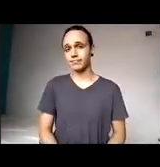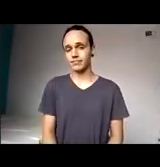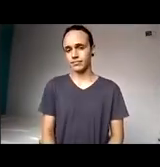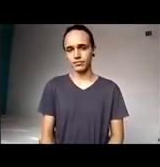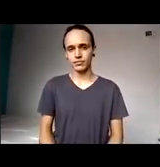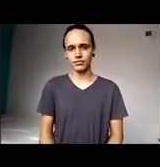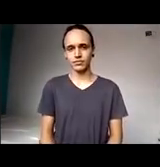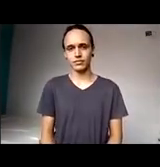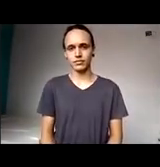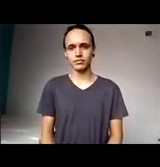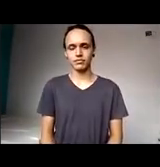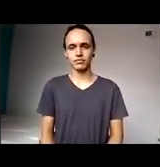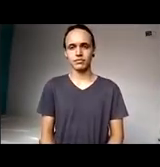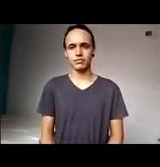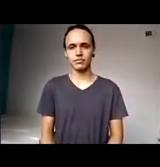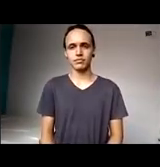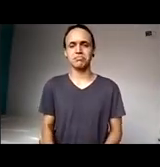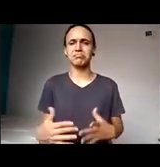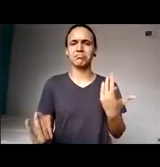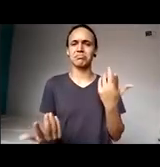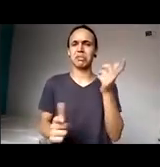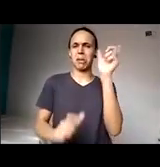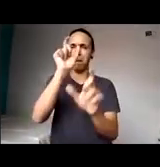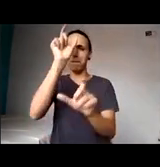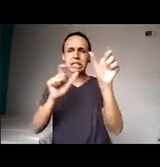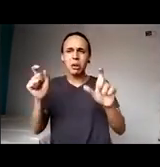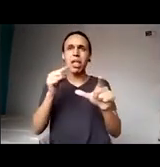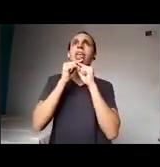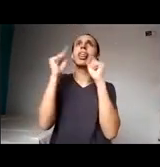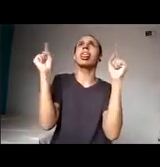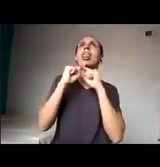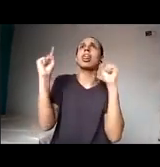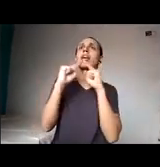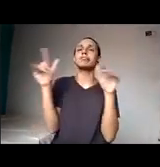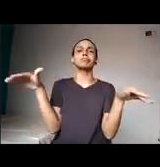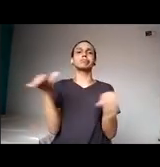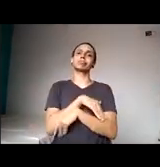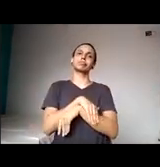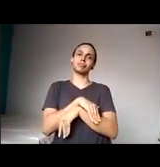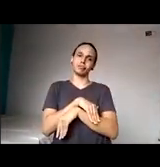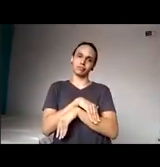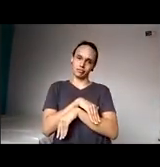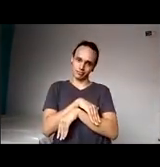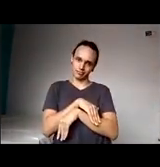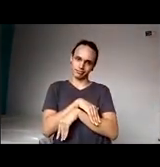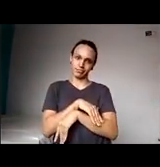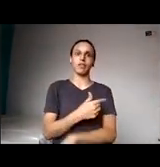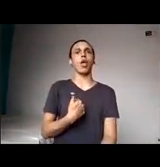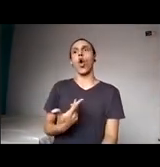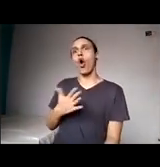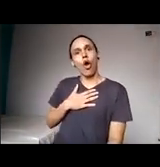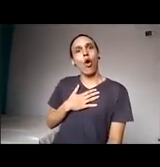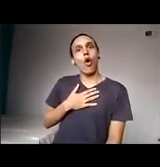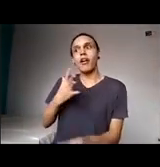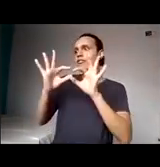quem reclama não alcança. Eu parei, eu gostei muito desse termo, eu pensei muito para dizê-lo.